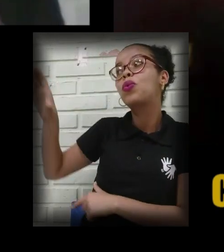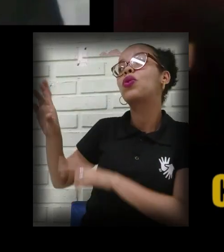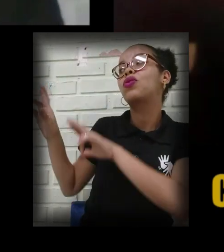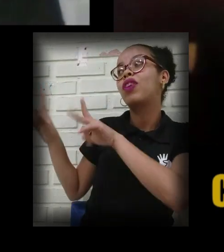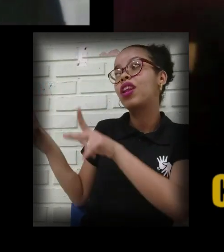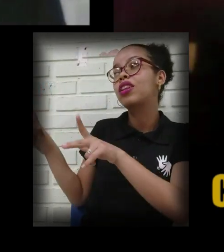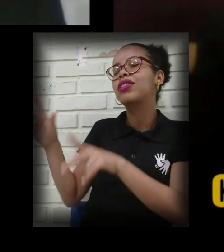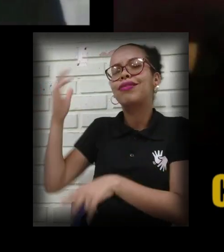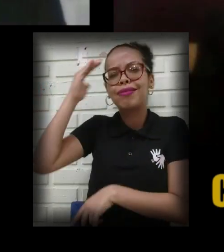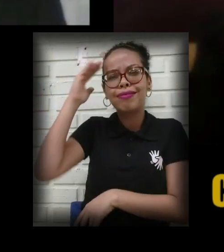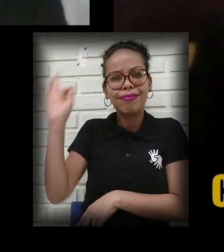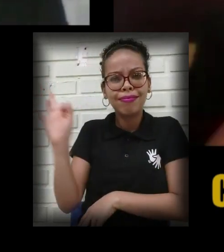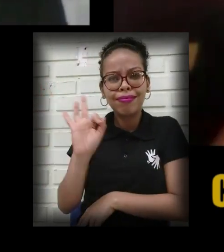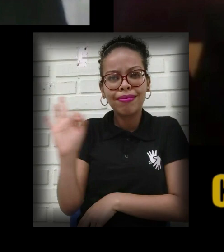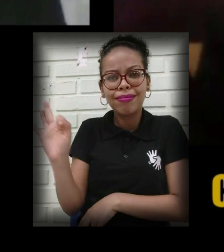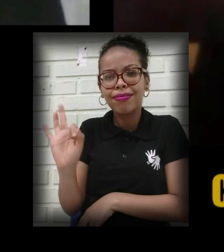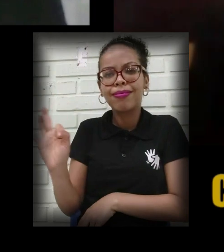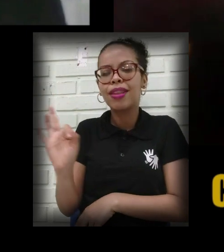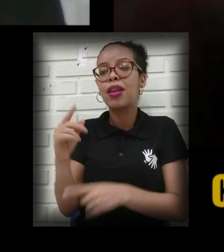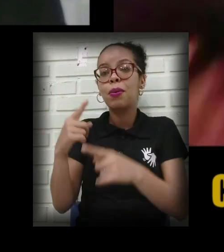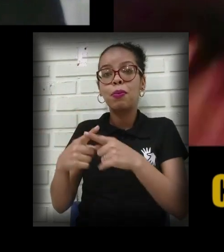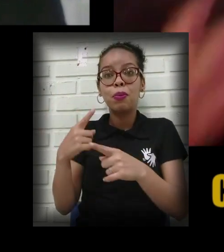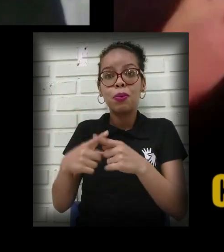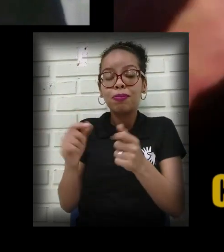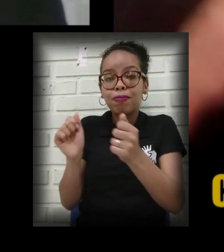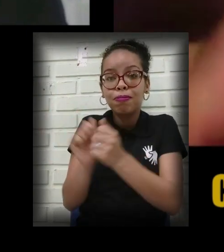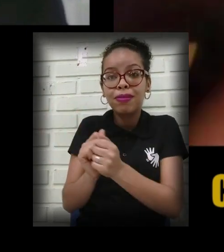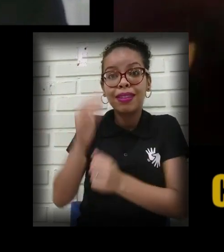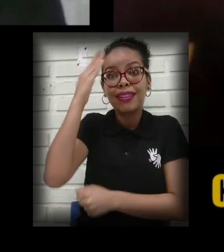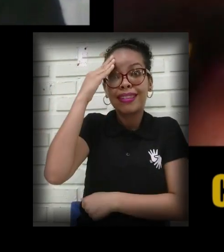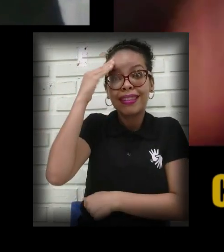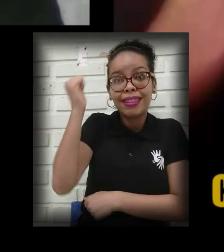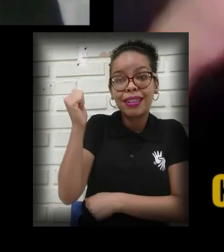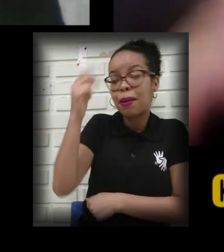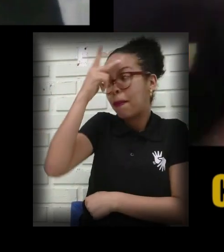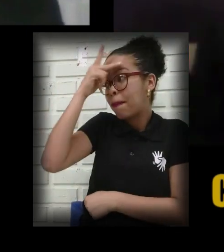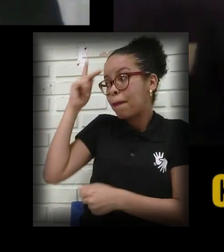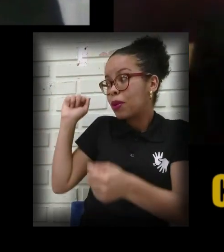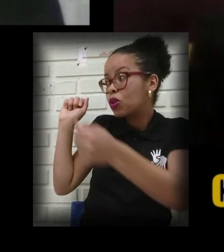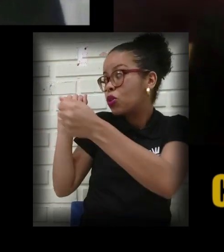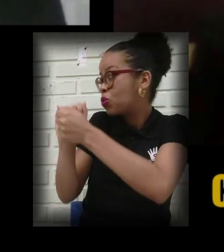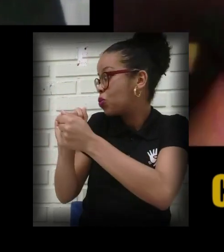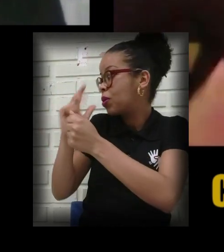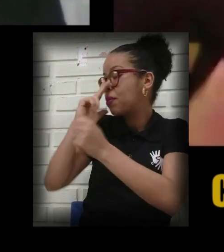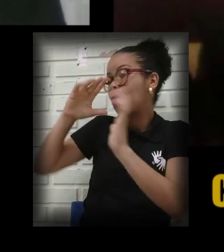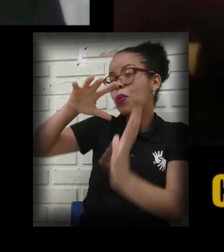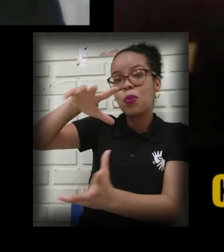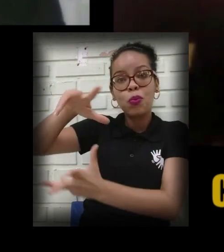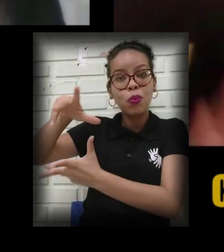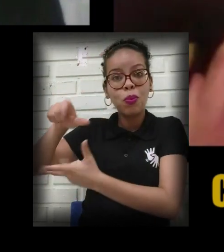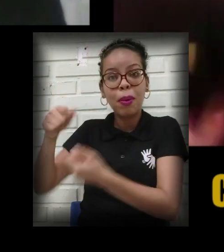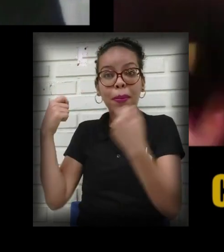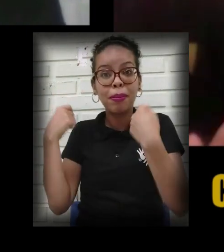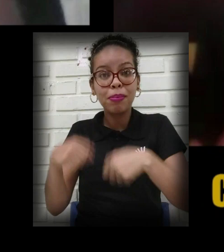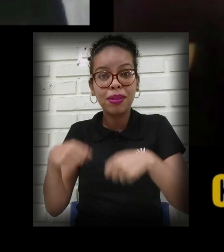entende, imagina, você não seu, você sabendo que as pessoas estão ali, é o seu mundo e você precisa estar